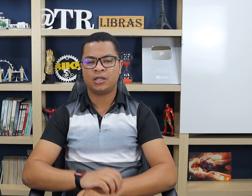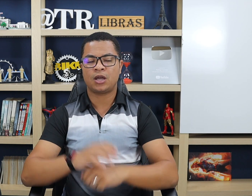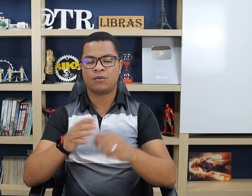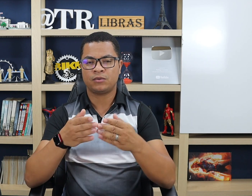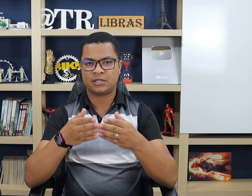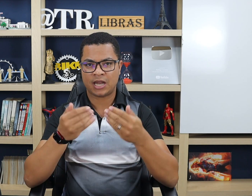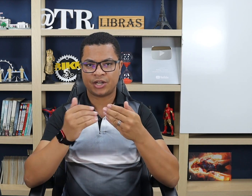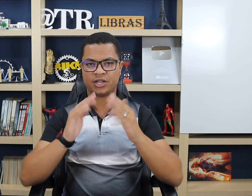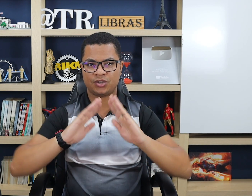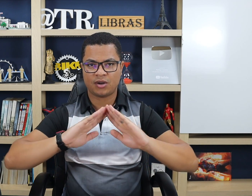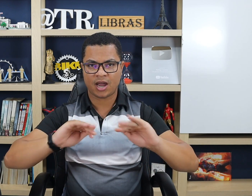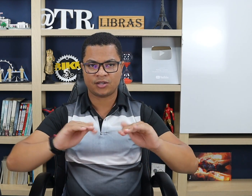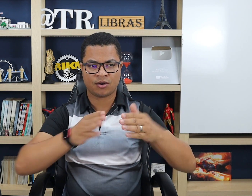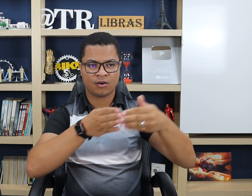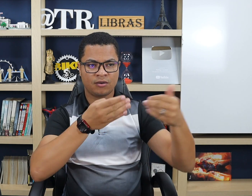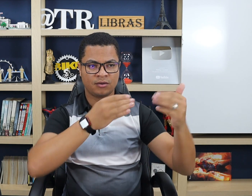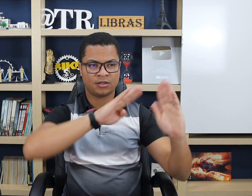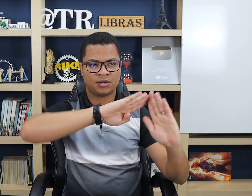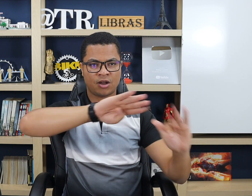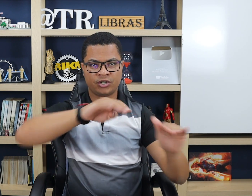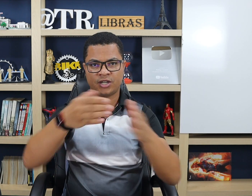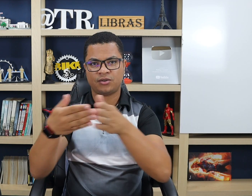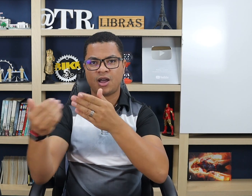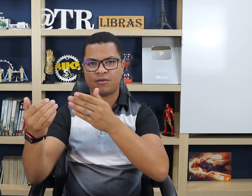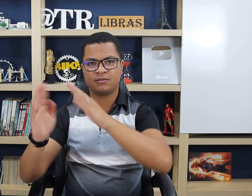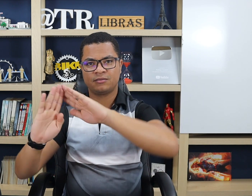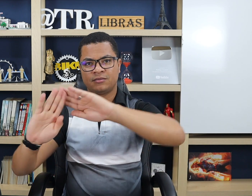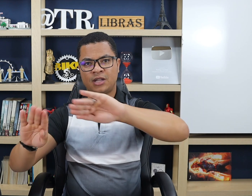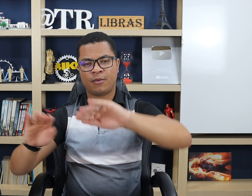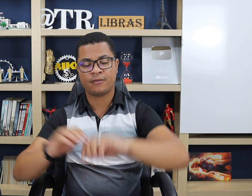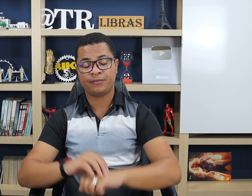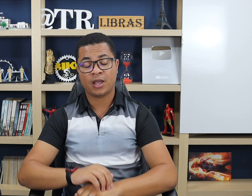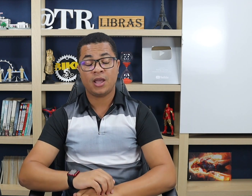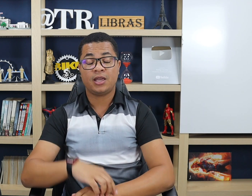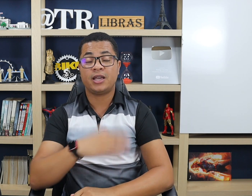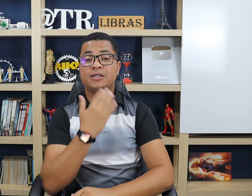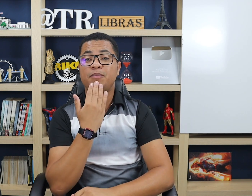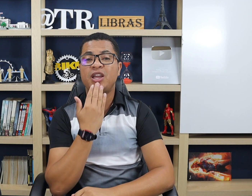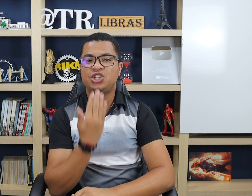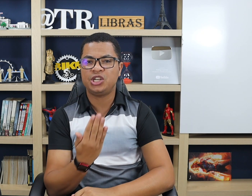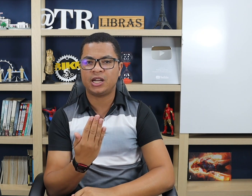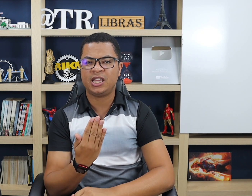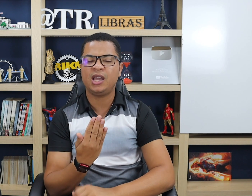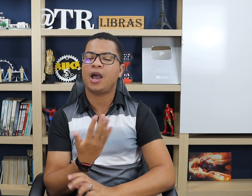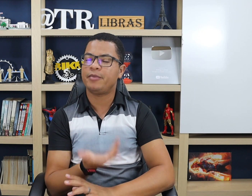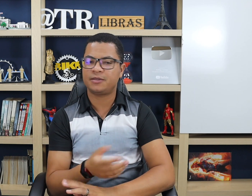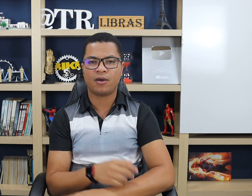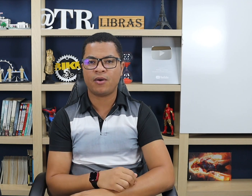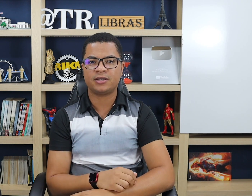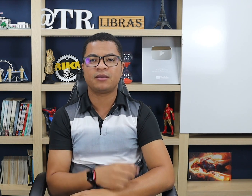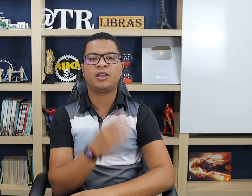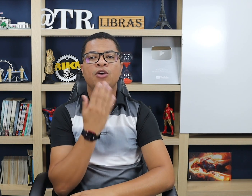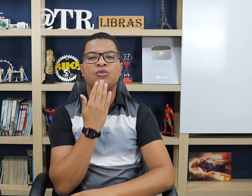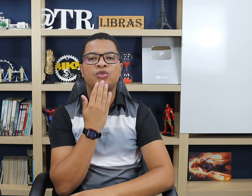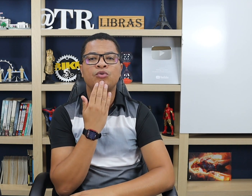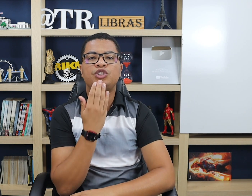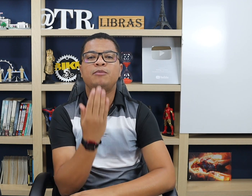Então, sinais direcionais, ó. Sinal direcional, tá bom? E esse pedir aqui, a mesma coisa. Eu estou te